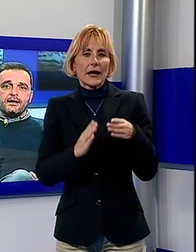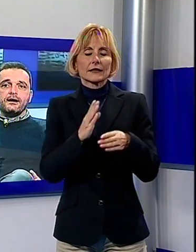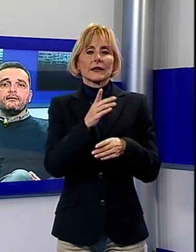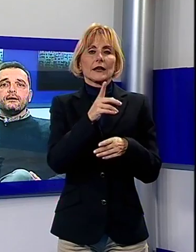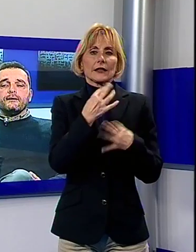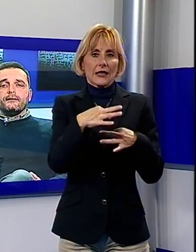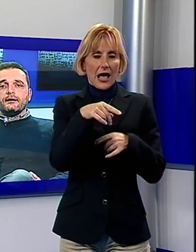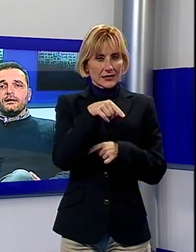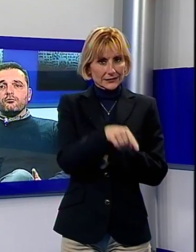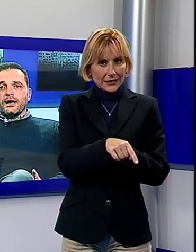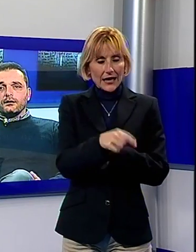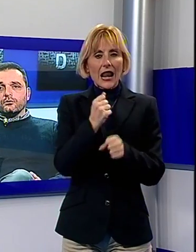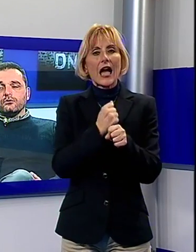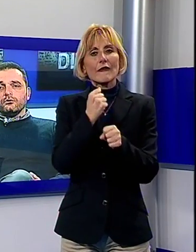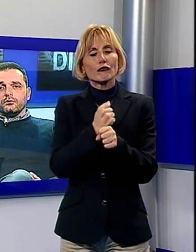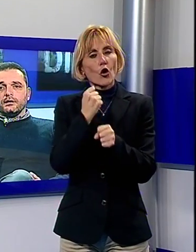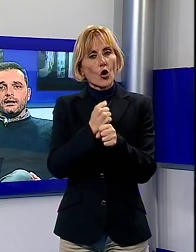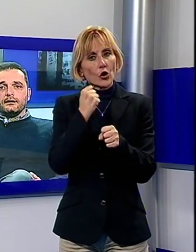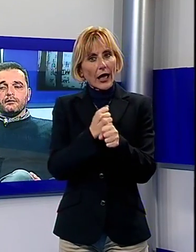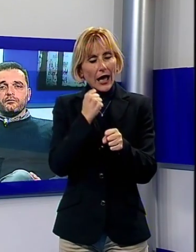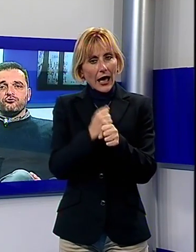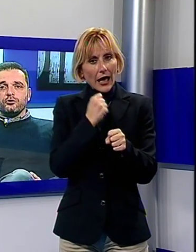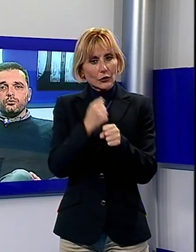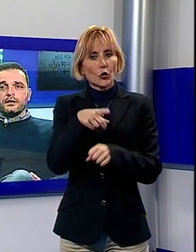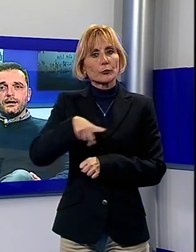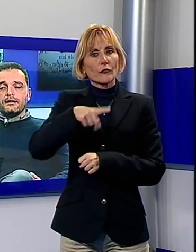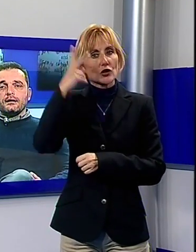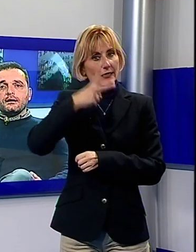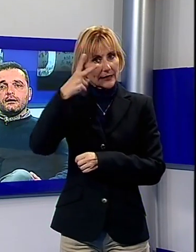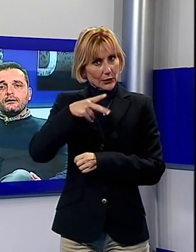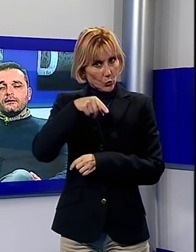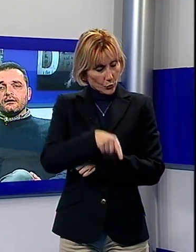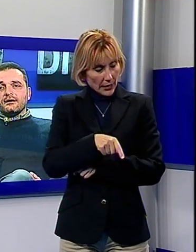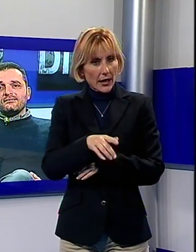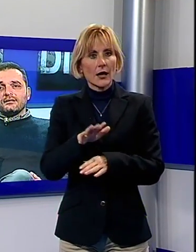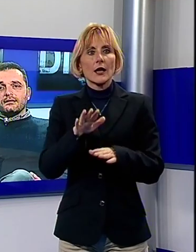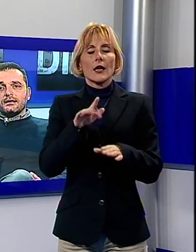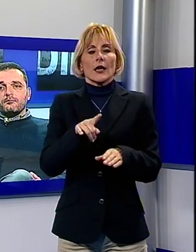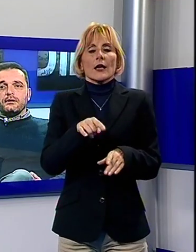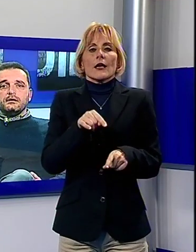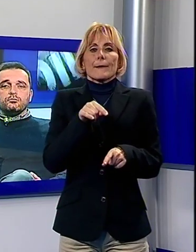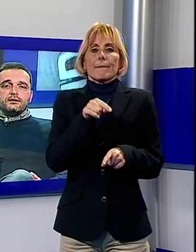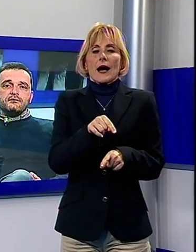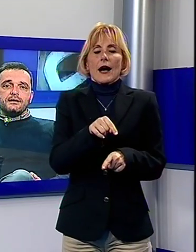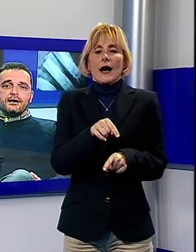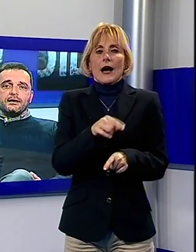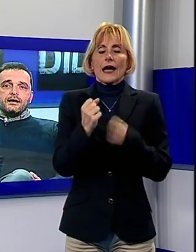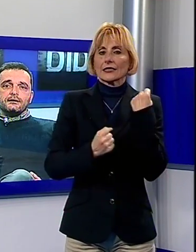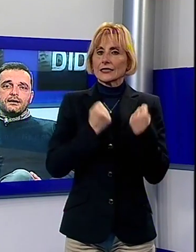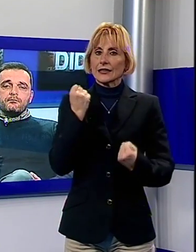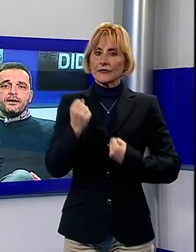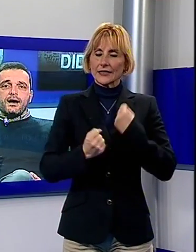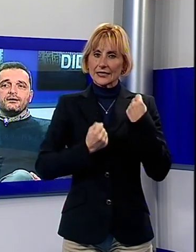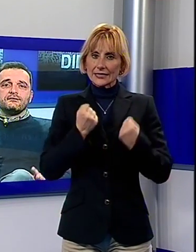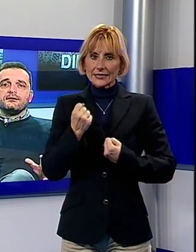di cartiera lavorato nella provincia di Lucca e si tratterebbe di un'attività che